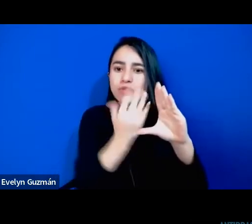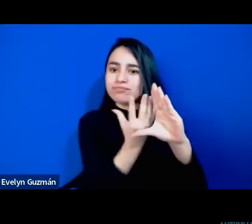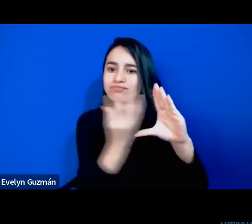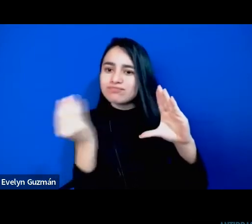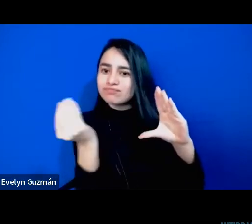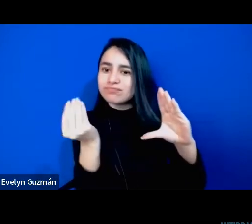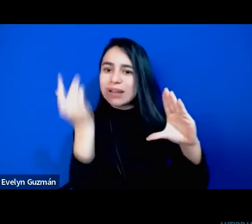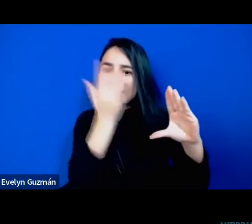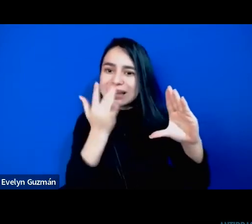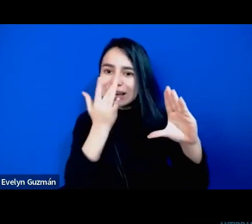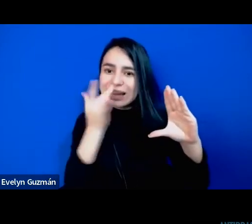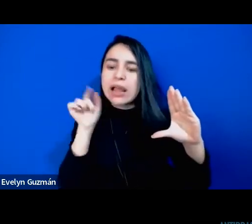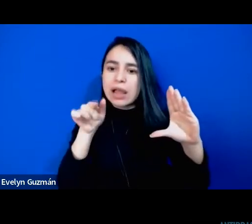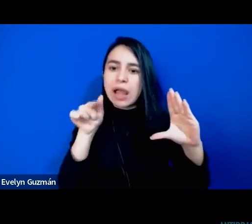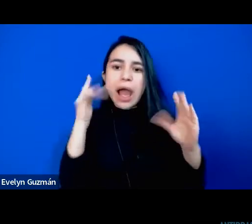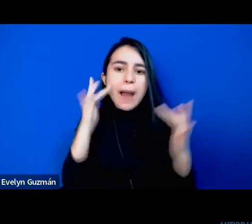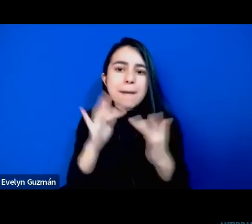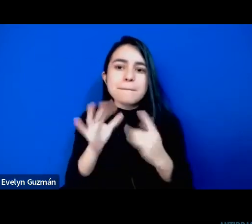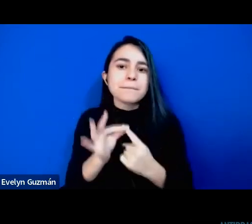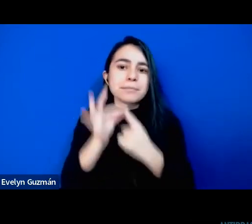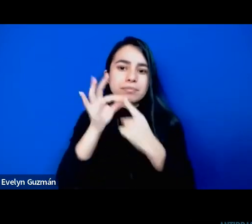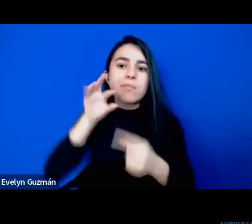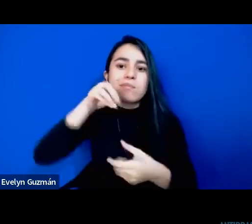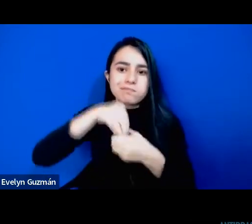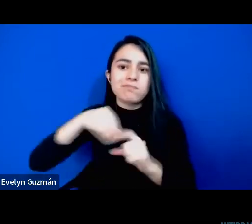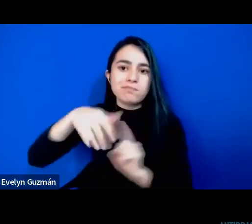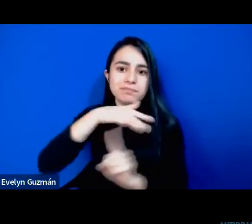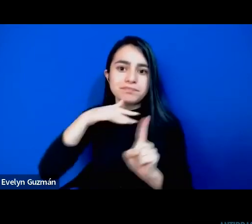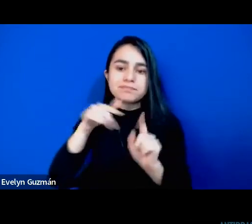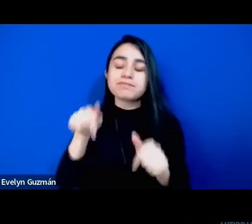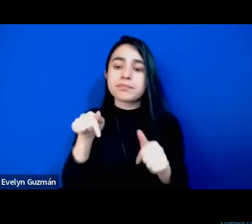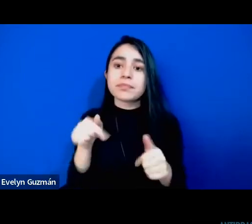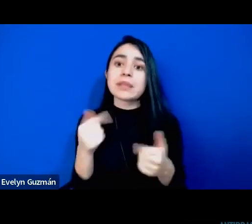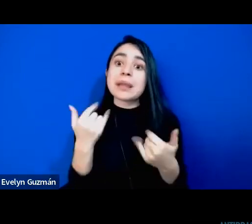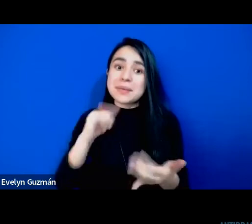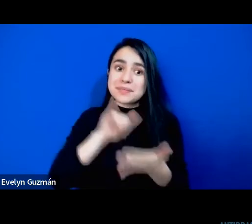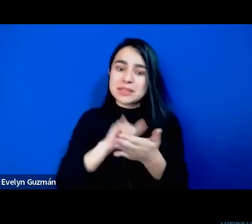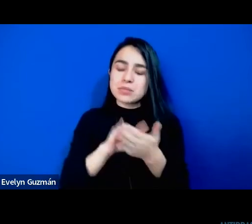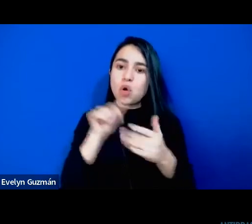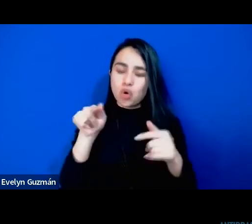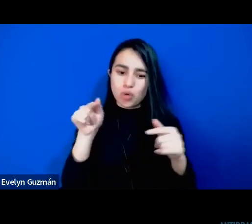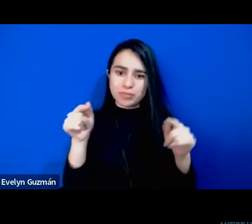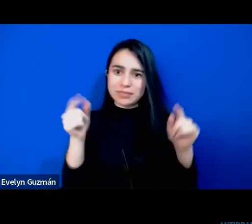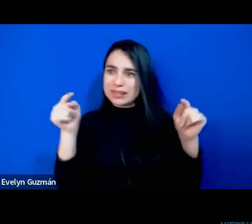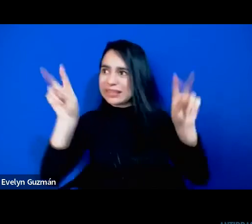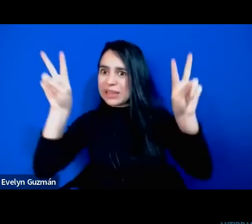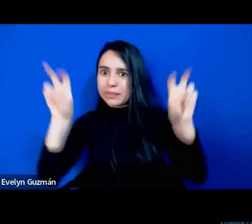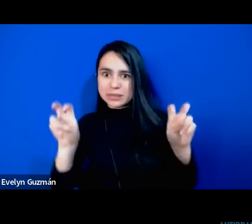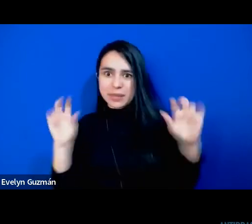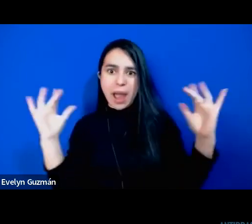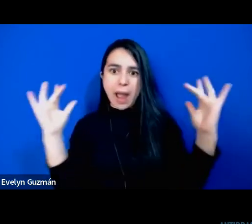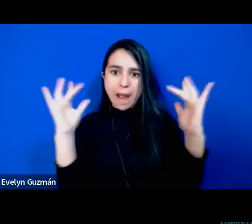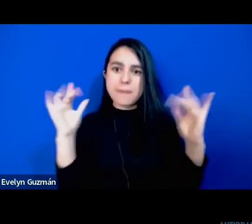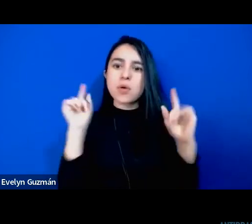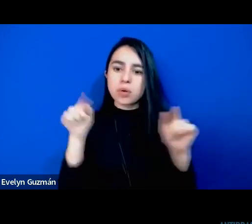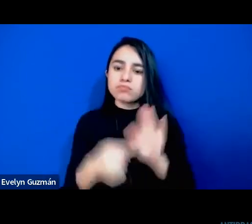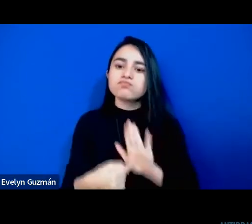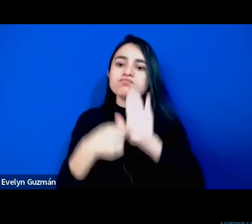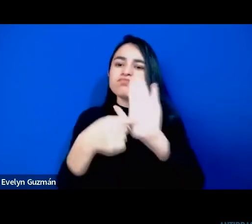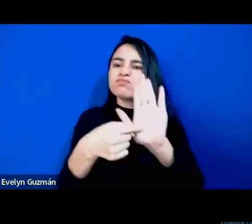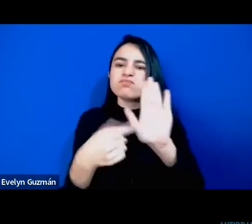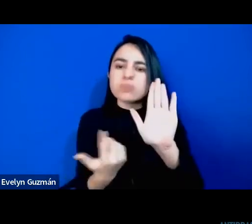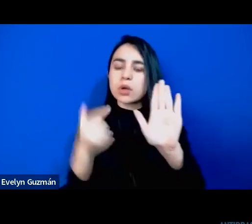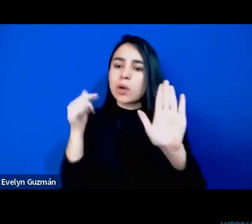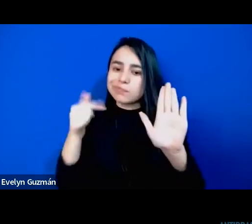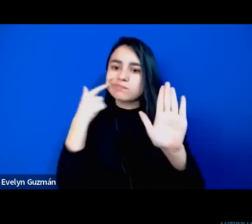século 21 especialmente estos puntos de convergencia son muy importantes porque mostran amplitud y